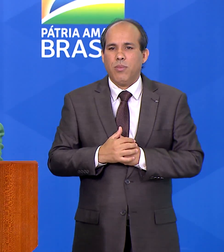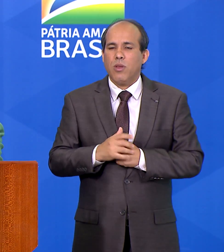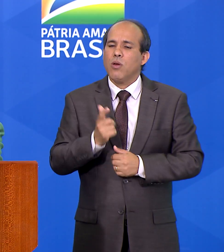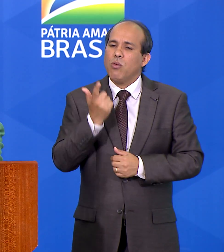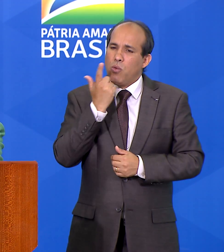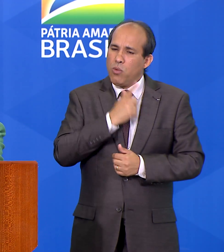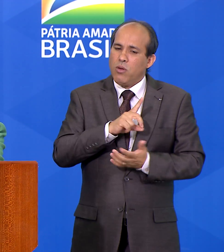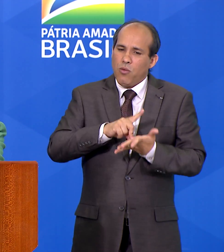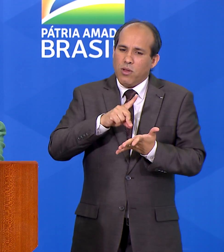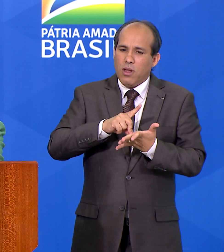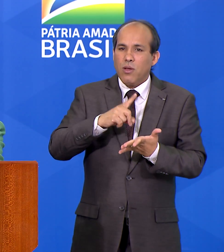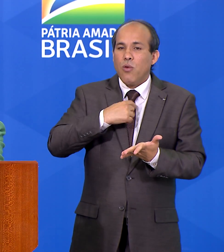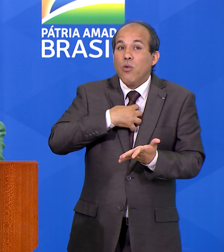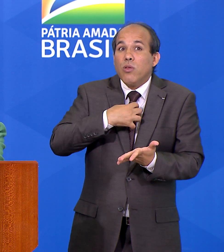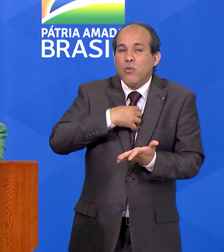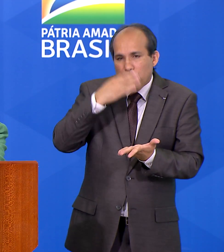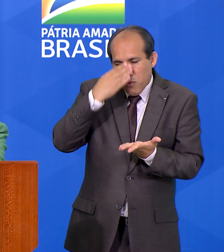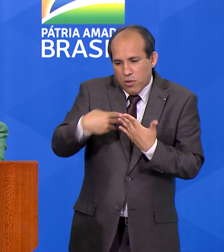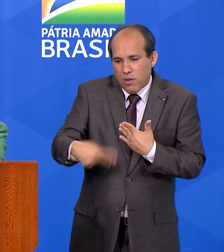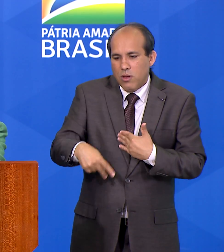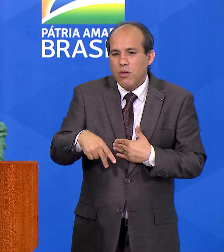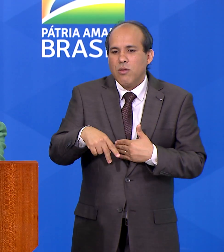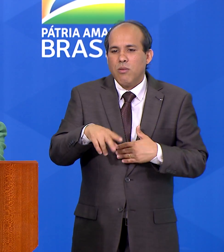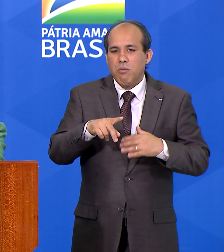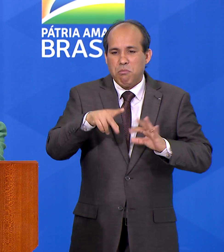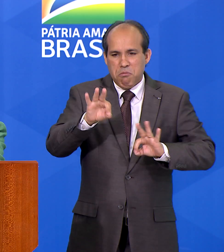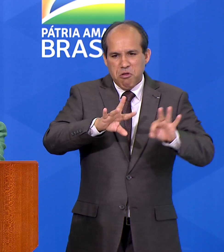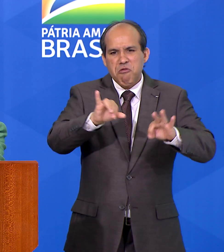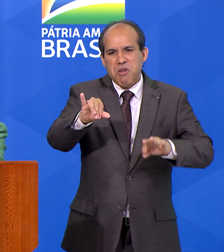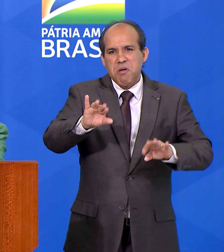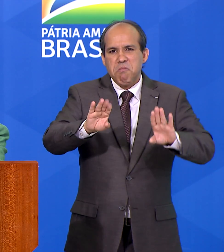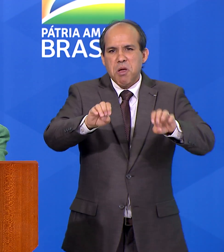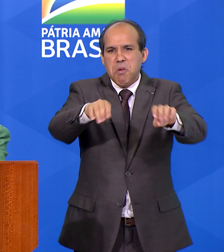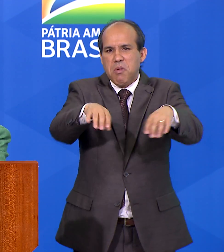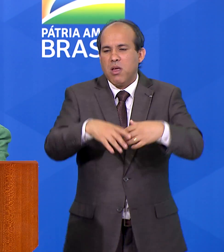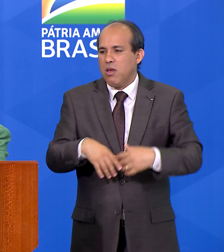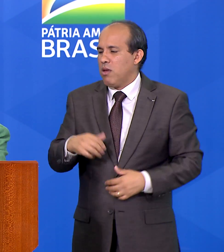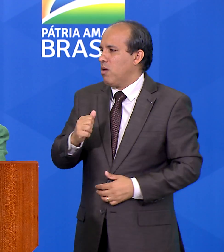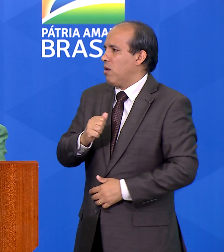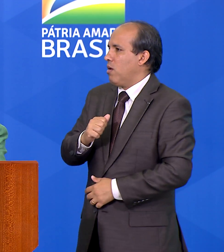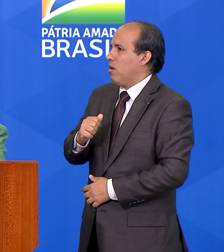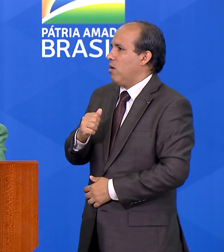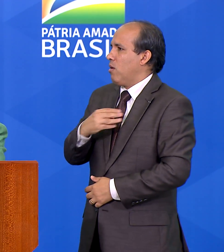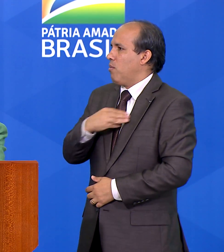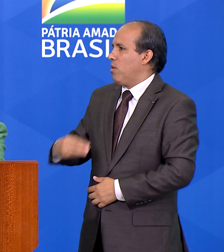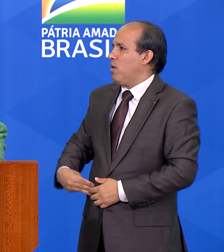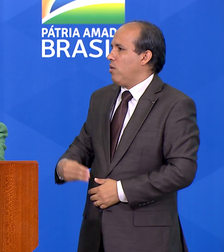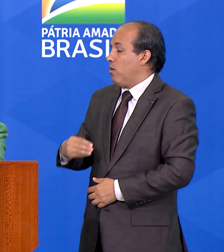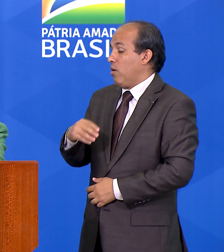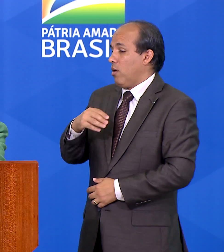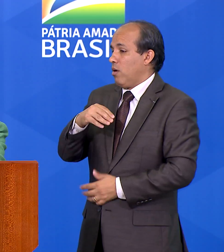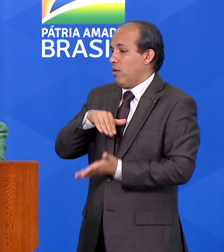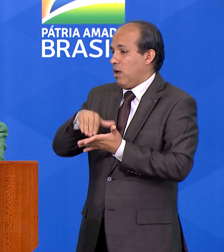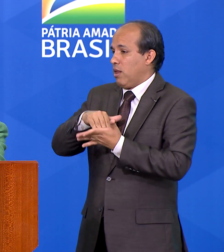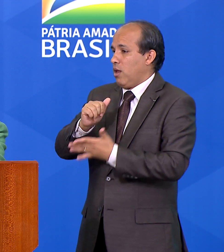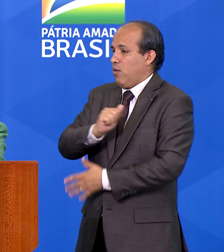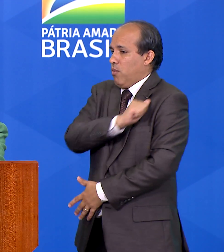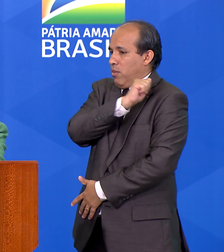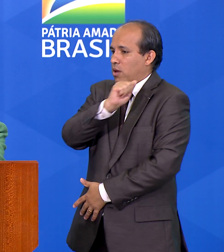no sucesso desse plano, Almirante Rocha. Presidente e ministros, eu tenho